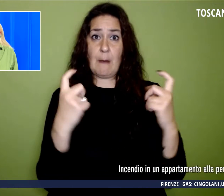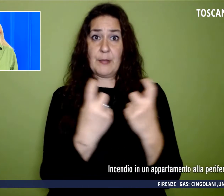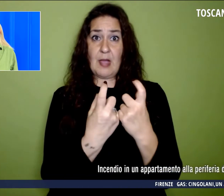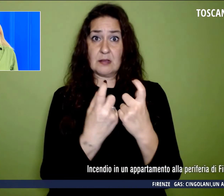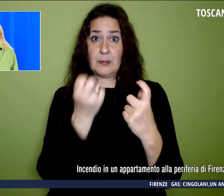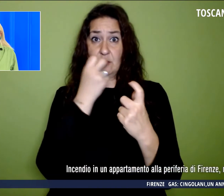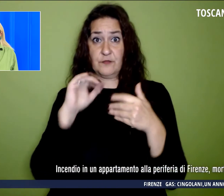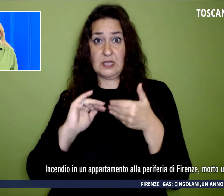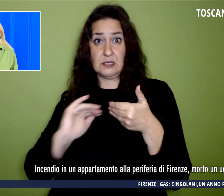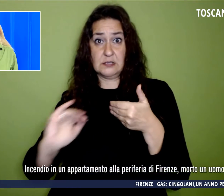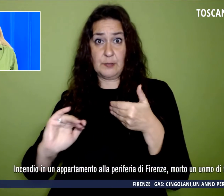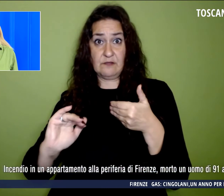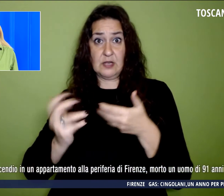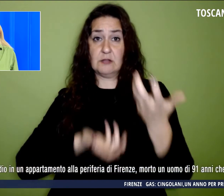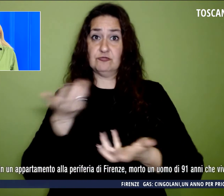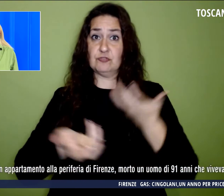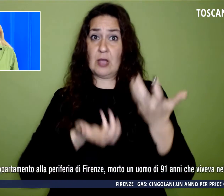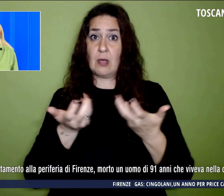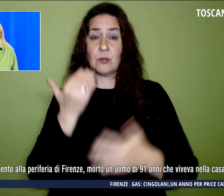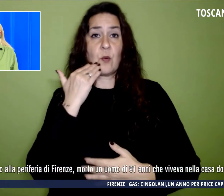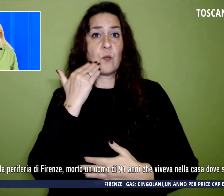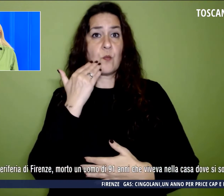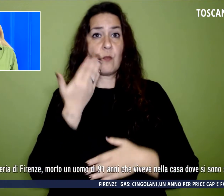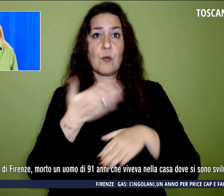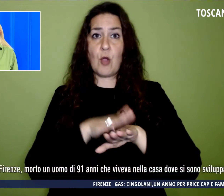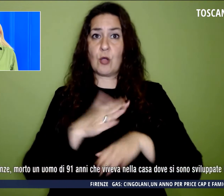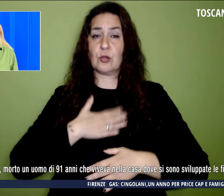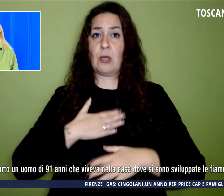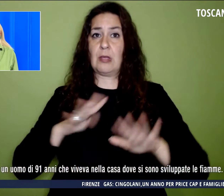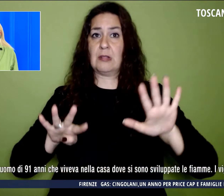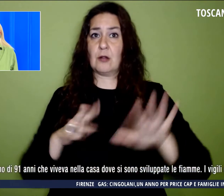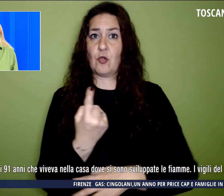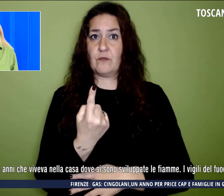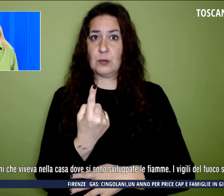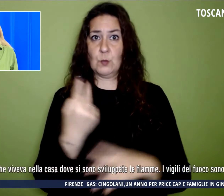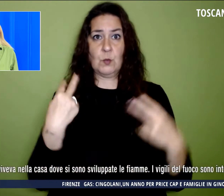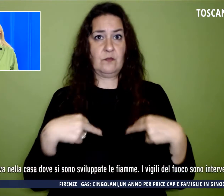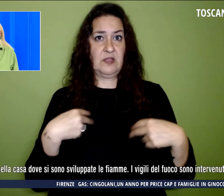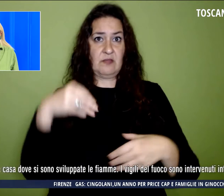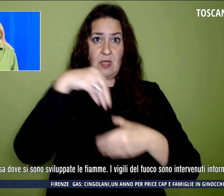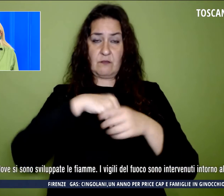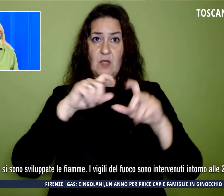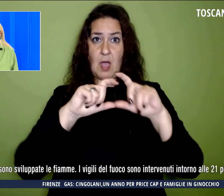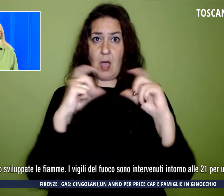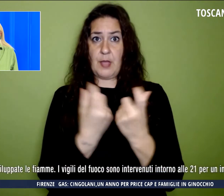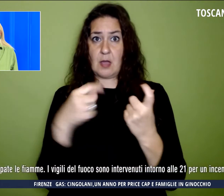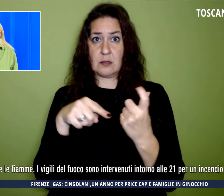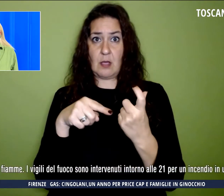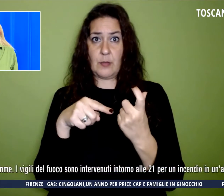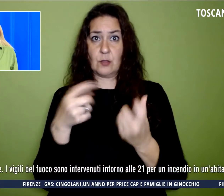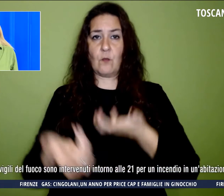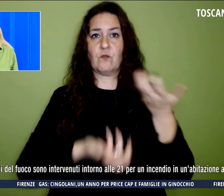E' morto purtroppo un uomo, un anziano di 91 anni, che viveva nella casa dove si sono sviluppate le fiamme.